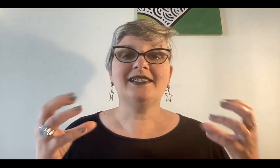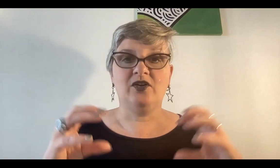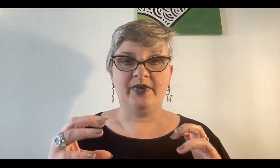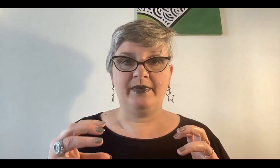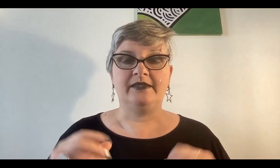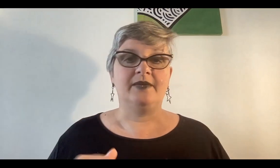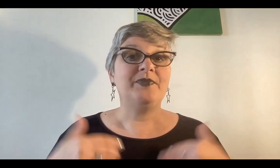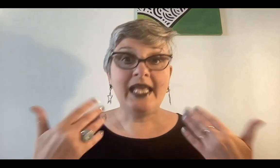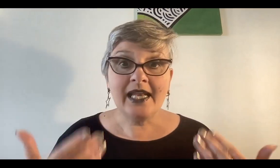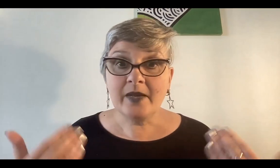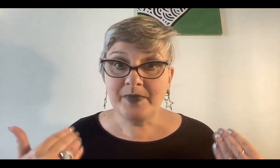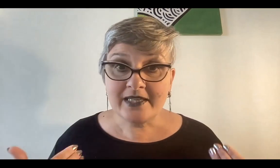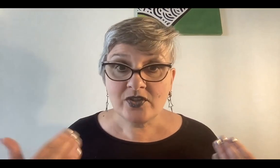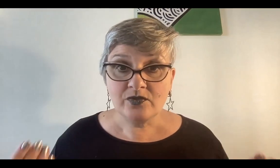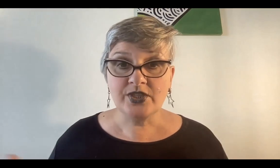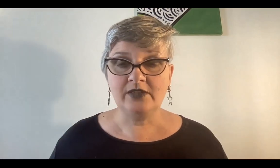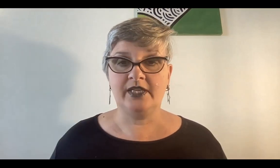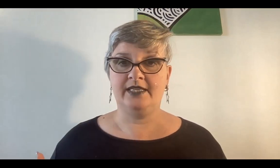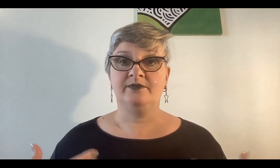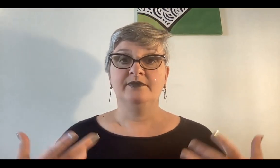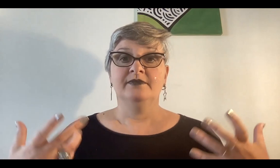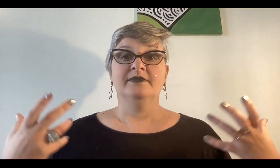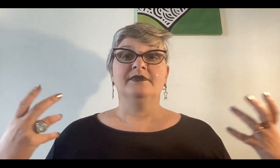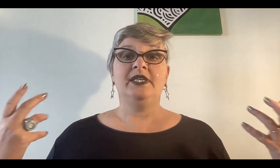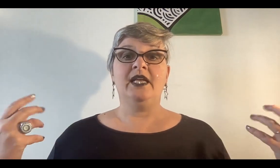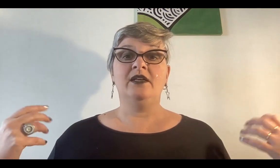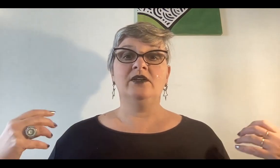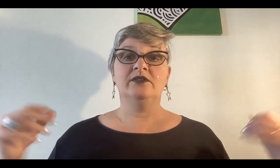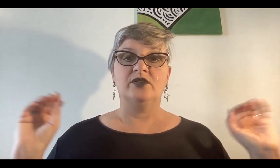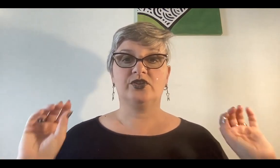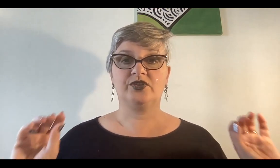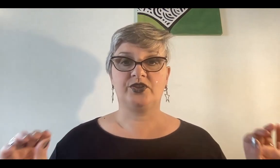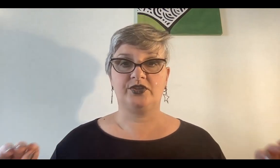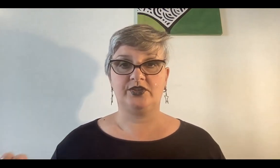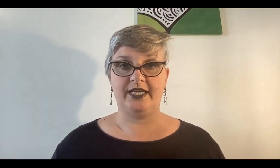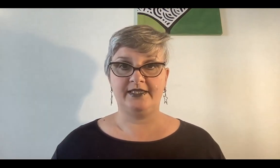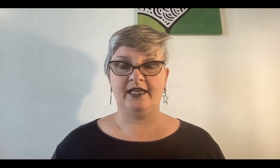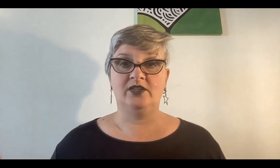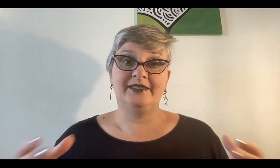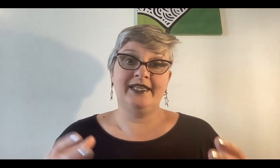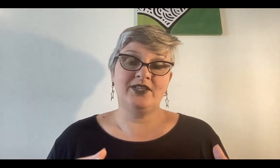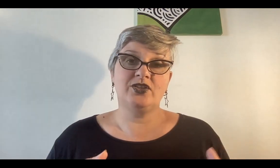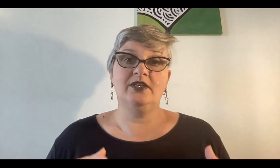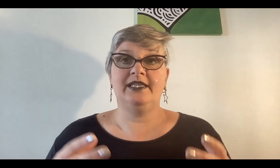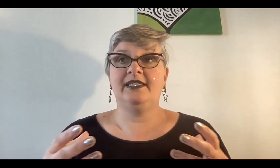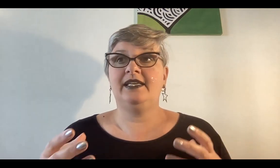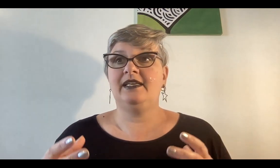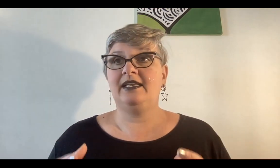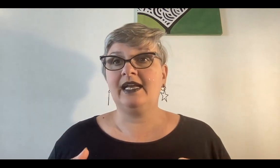que se complementan. En la respiración tuya lo tenés. Inhalo, exhalo. De hecho, en la